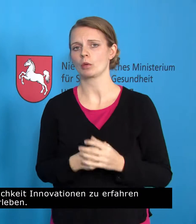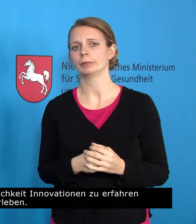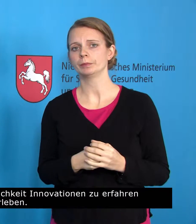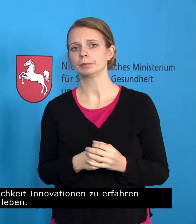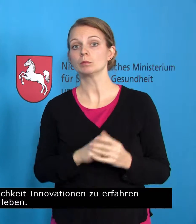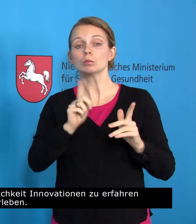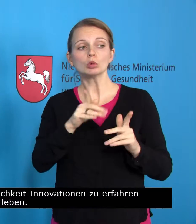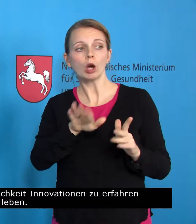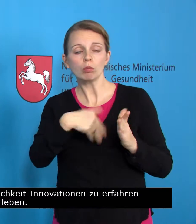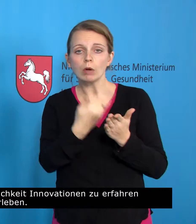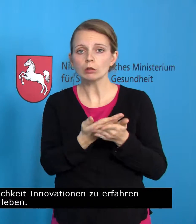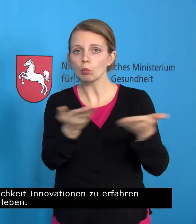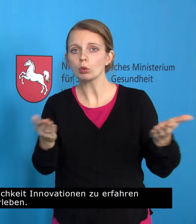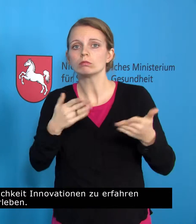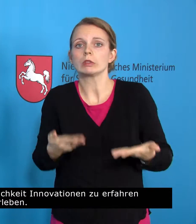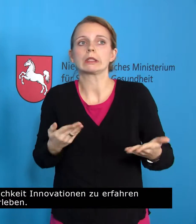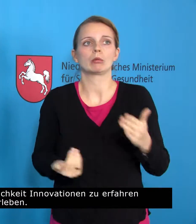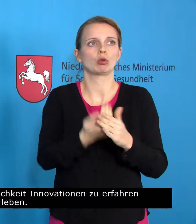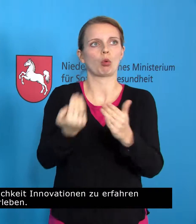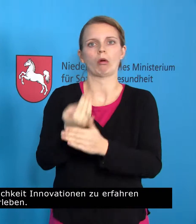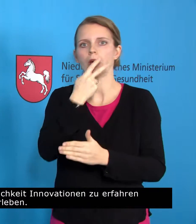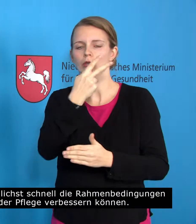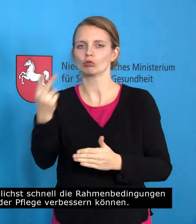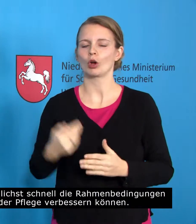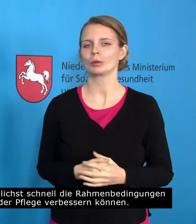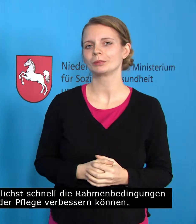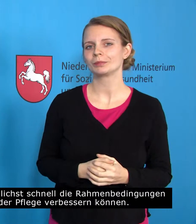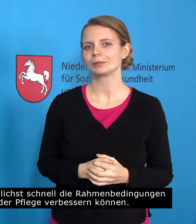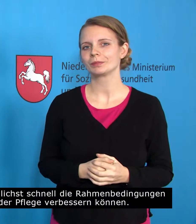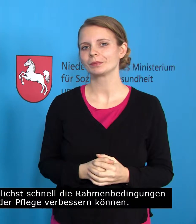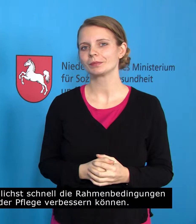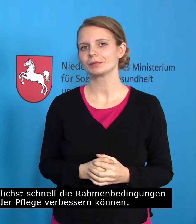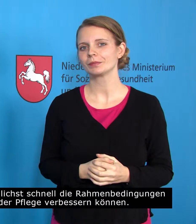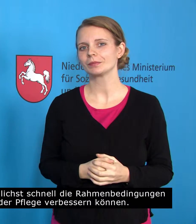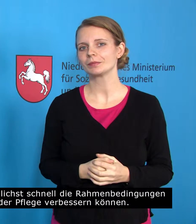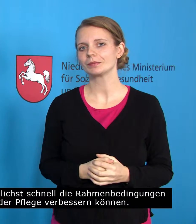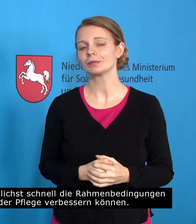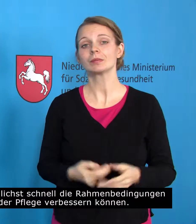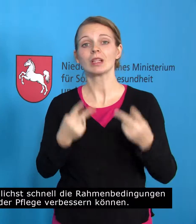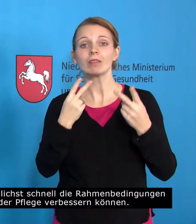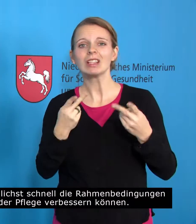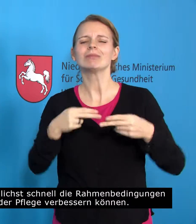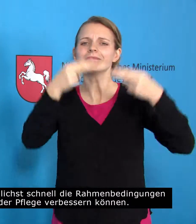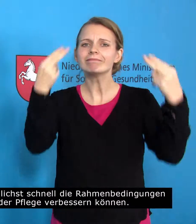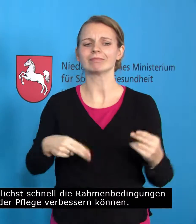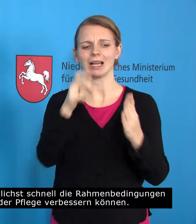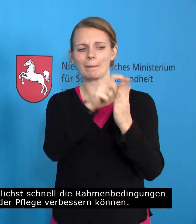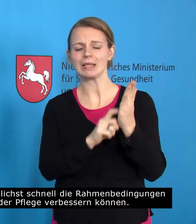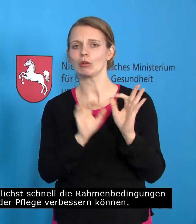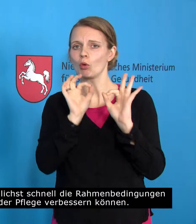Messe die Möglichkeit, Innovationen zu erfahren und zu erleben. Es wäre ganz, ganz wichtig, dass wir möglichst schnell die Rahmenbedingungen für die Arbeitskräfte im Bereich